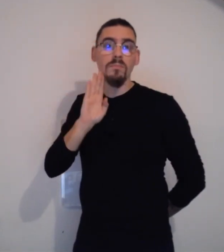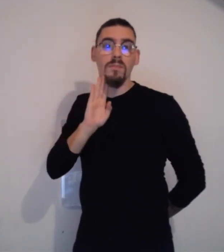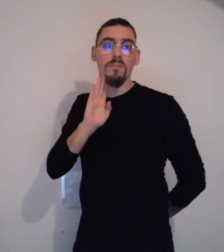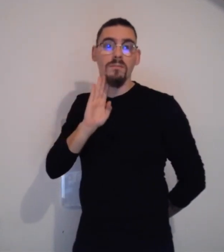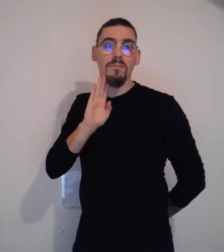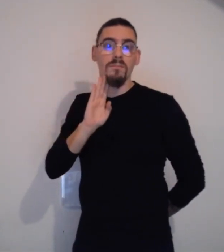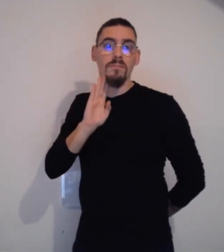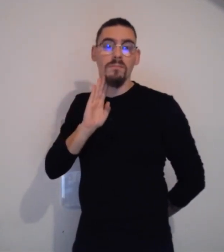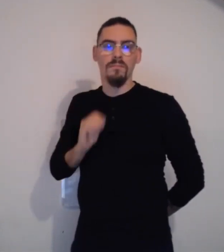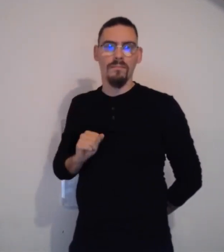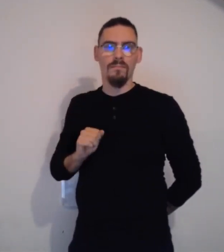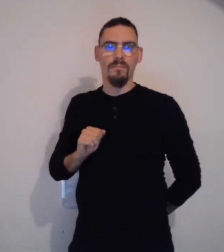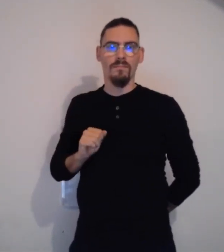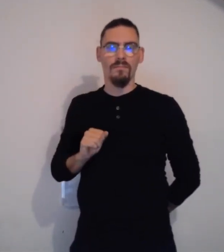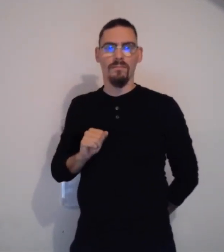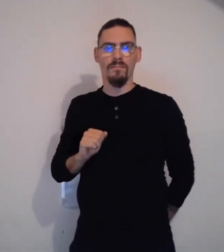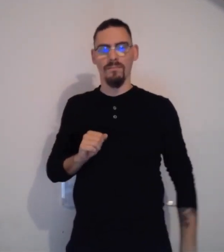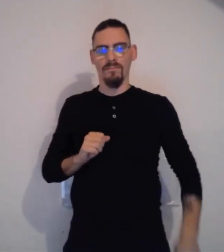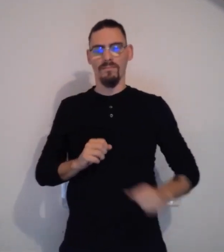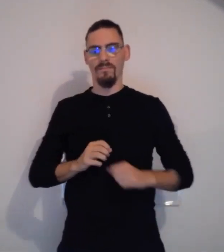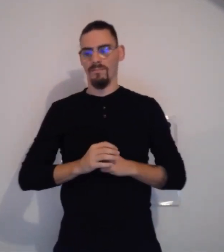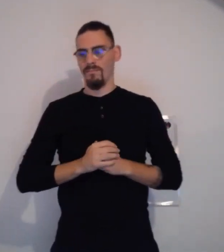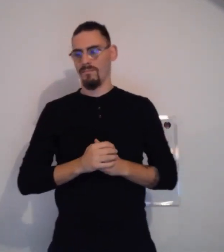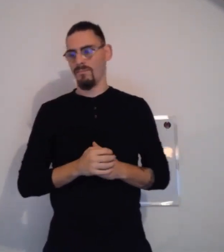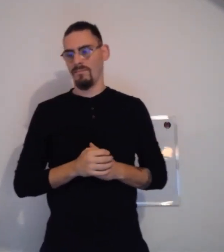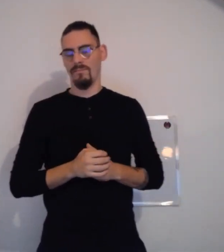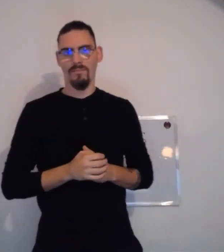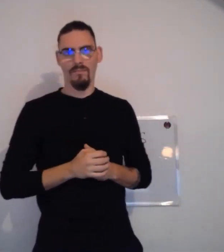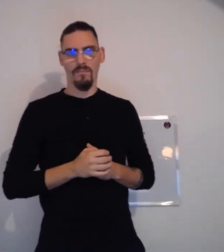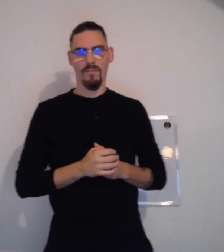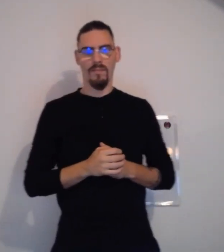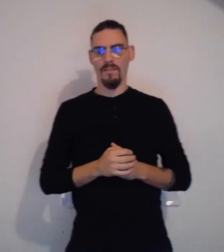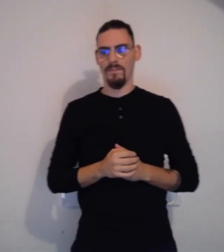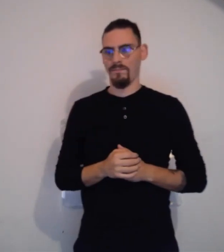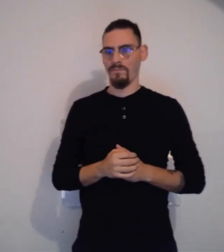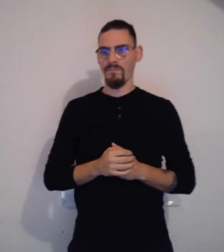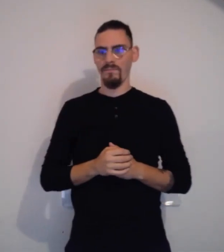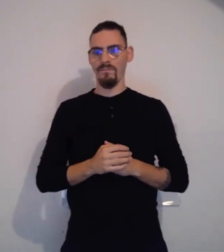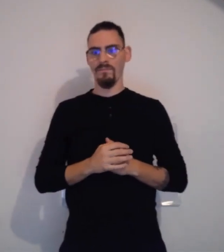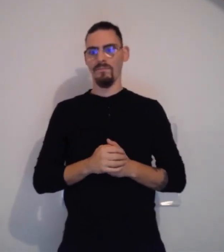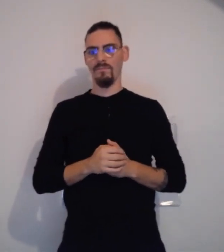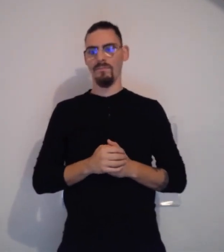« S'il vous plaît ». Vous voyez ? Je caresse la joue du haut vers le bas.